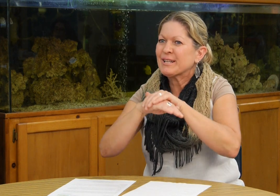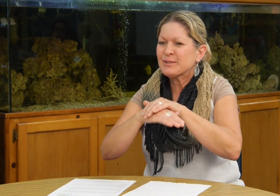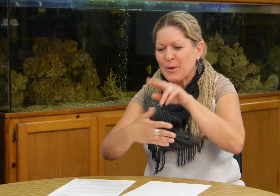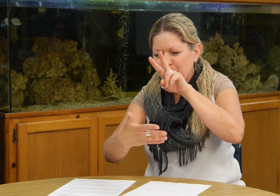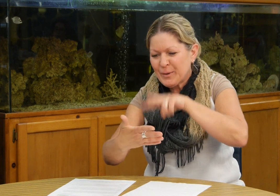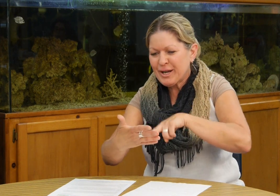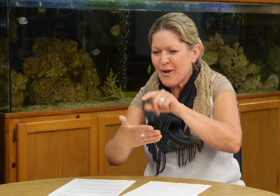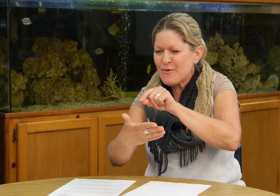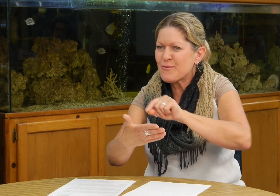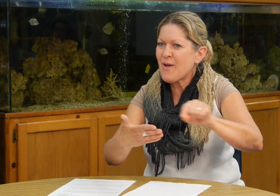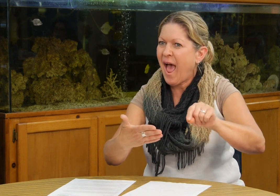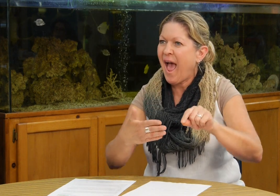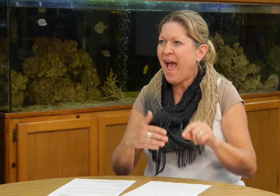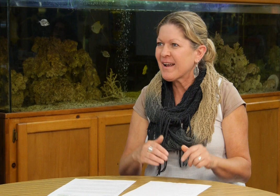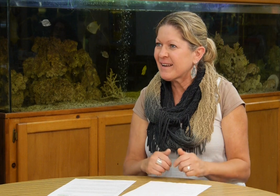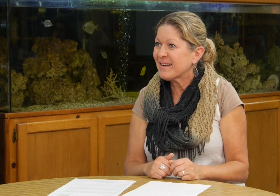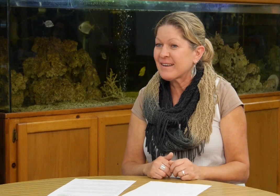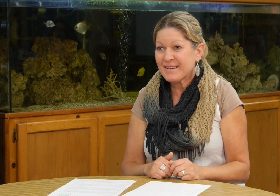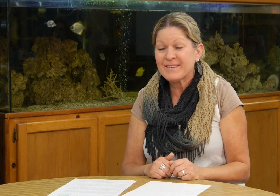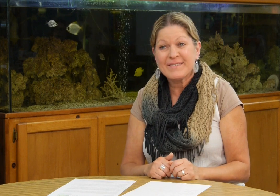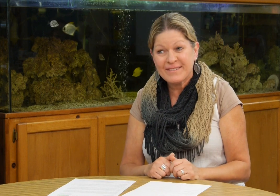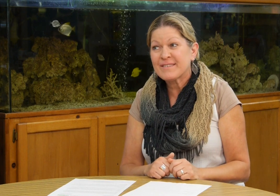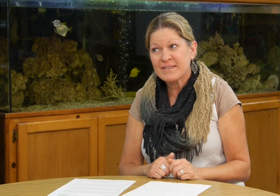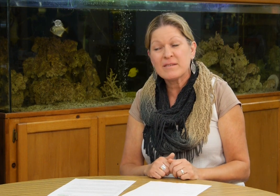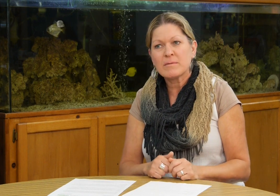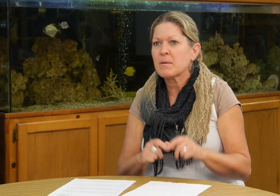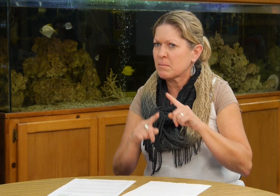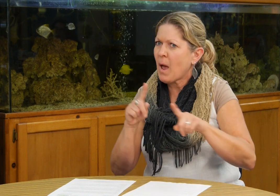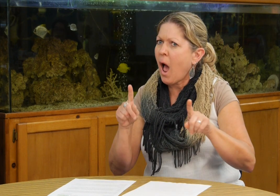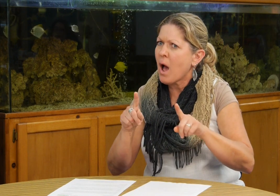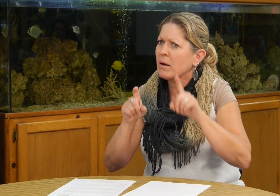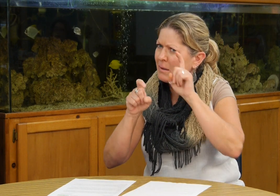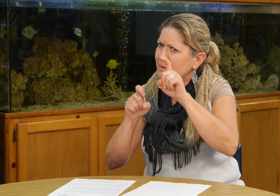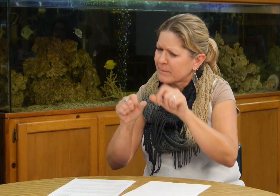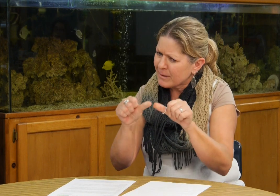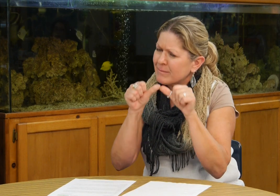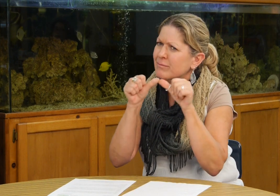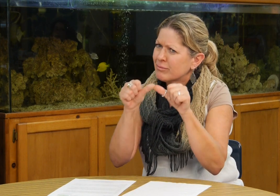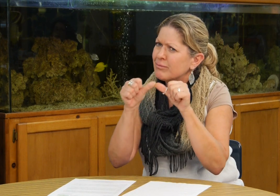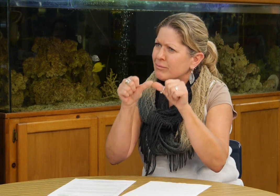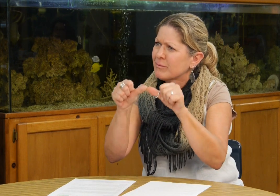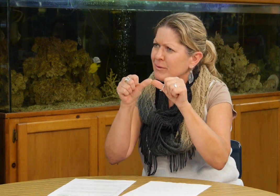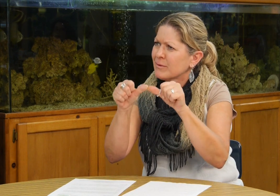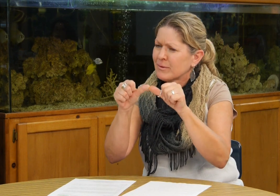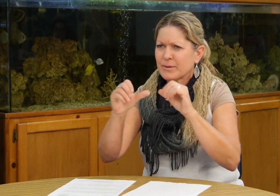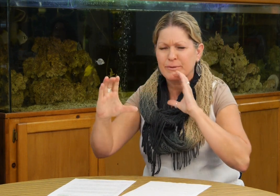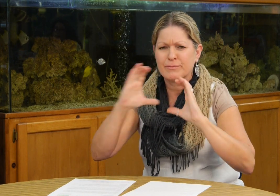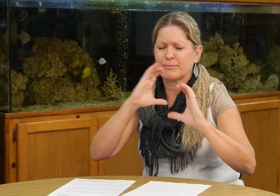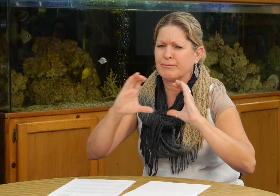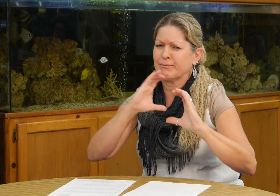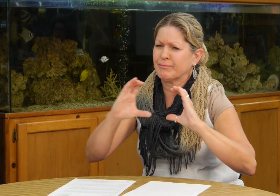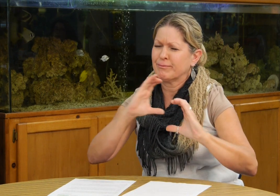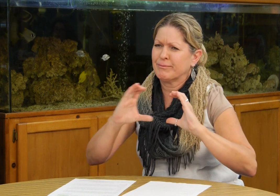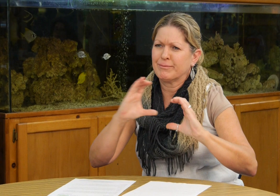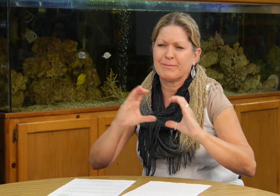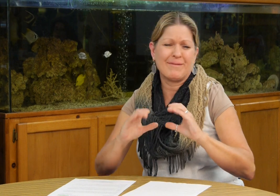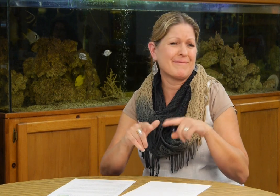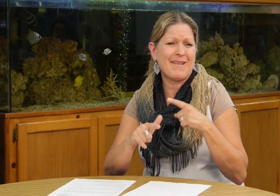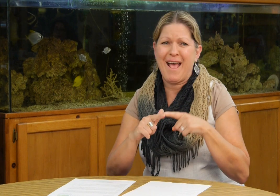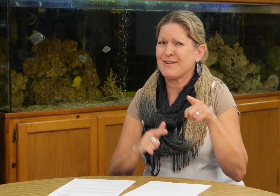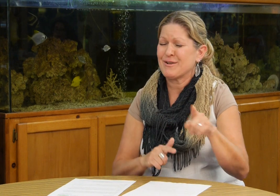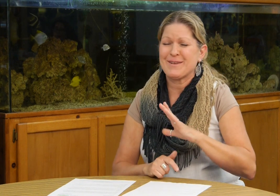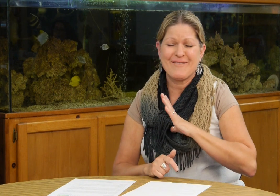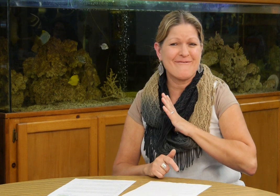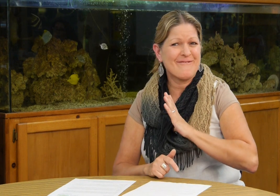y también está aprendiendo a leer en inglés escribir en el idioma inglés sin embargo él tiene que continuar trabajando en eso porque la